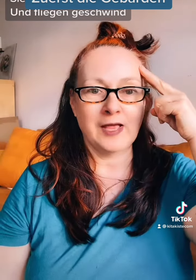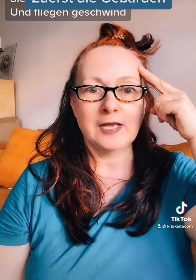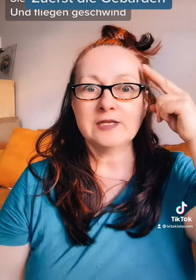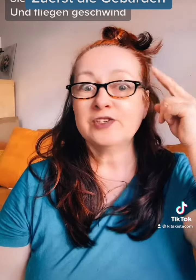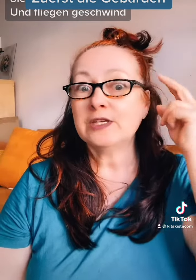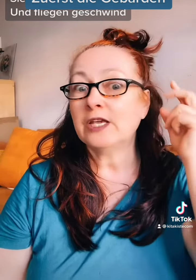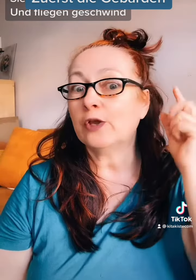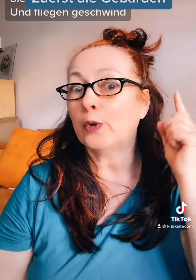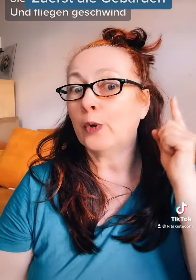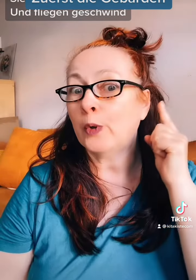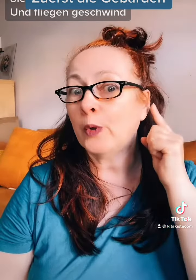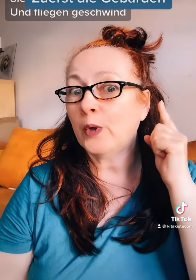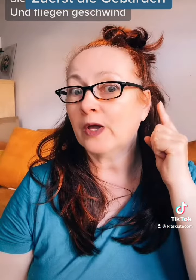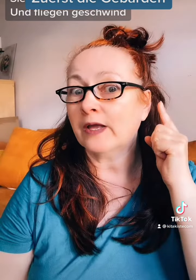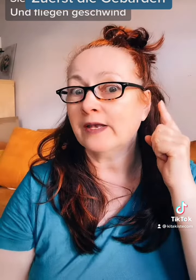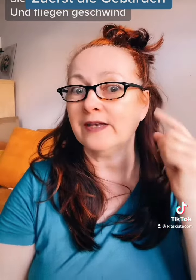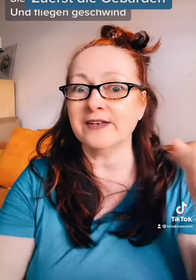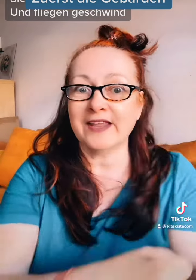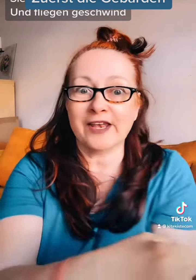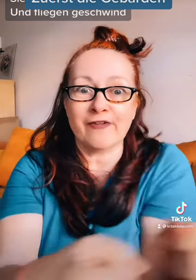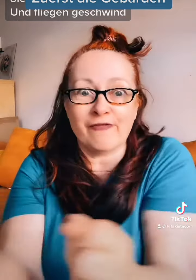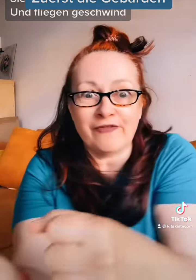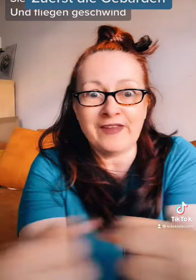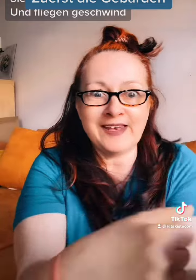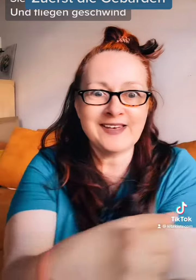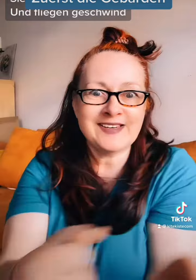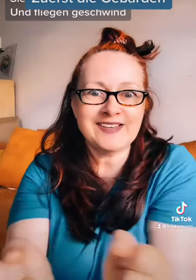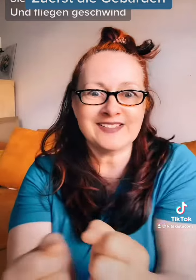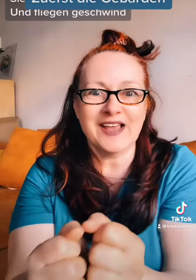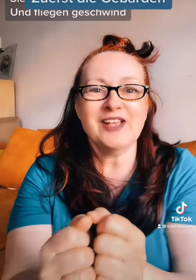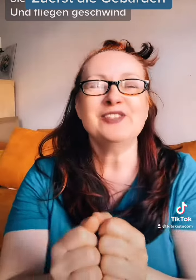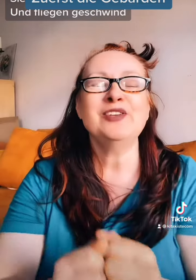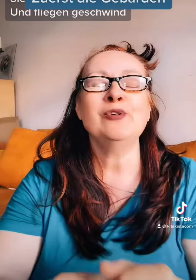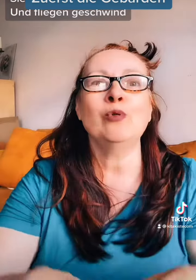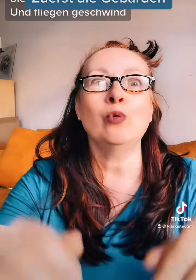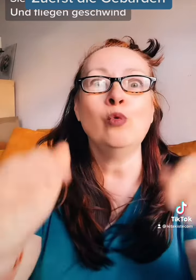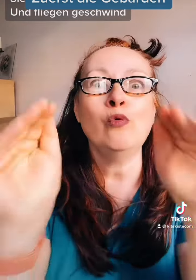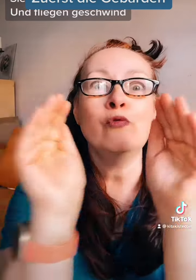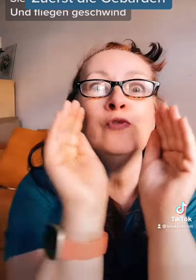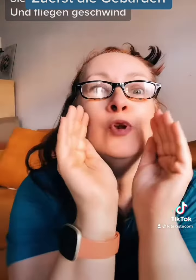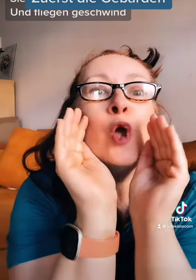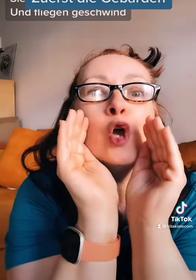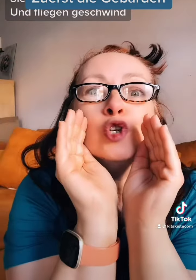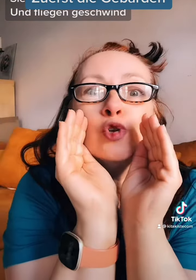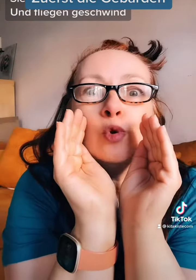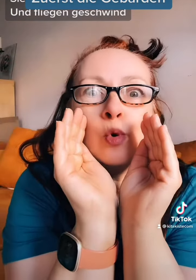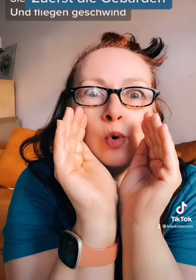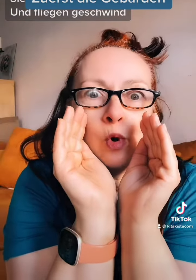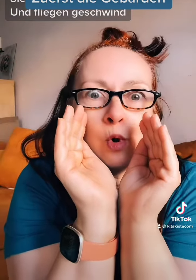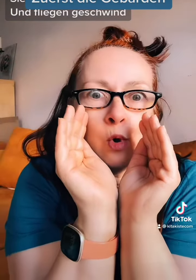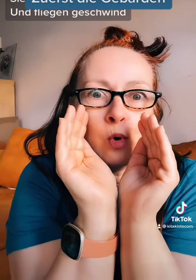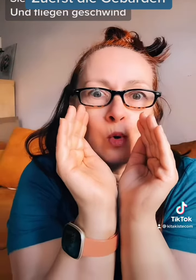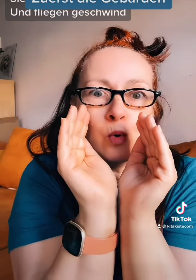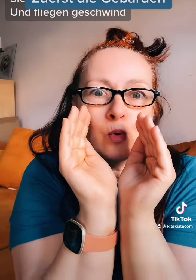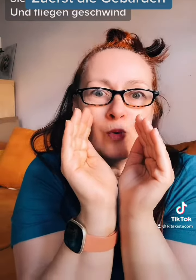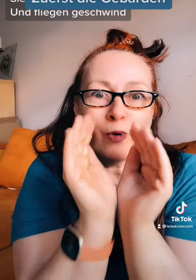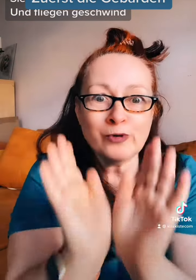sie hören den Wind, sie rufen Schuhu und